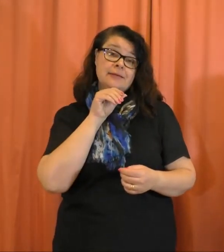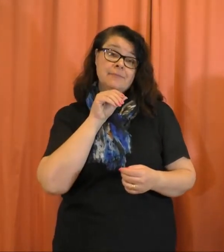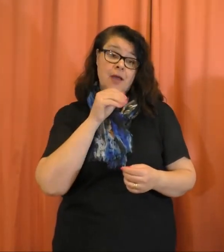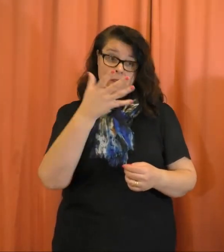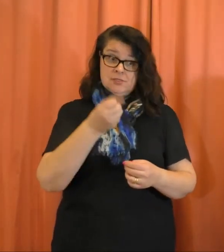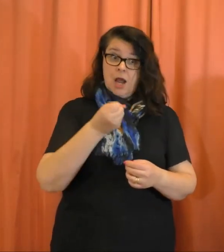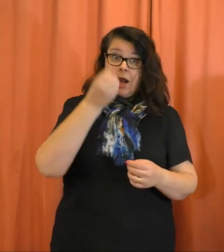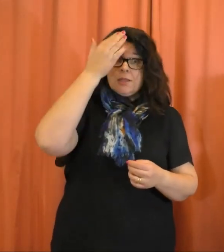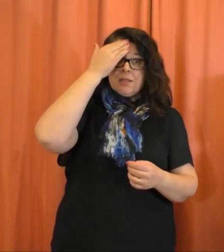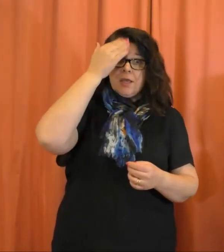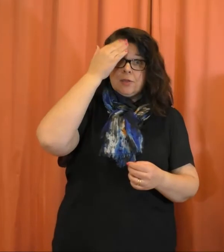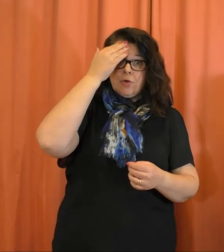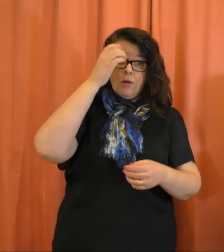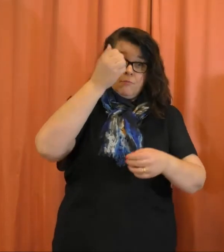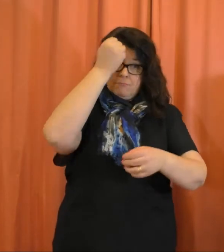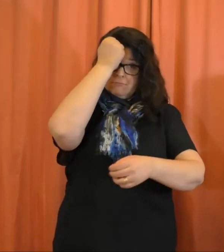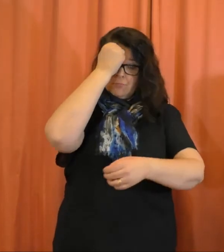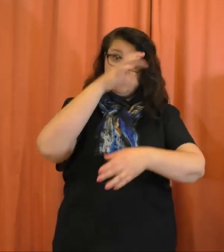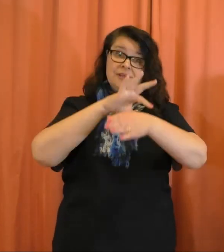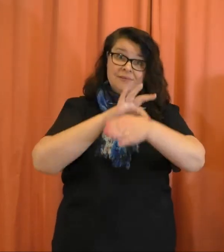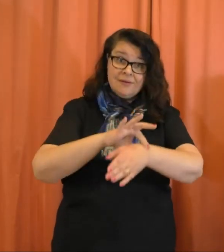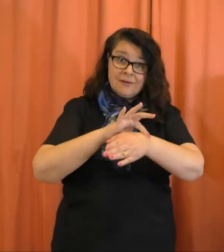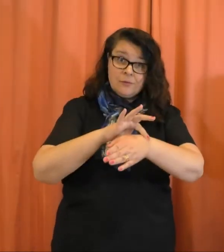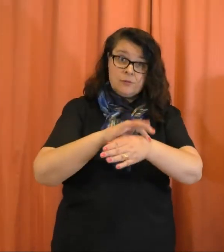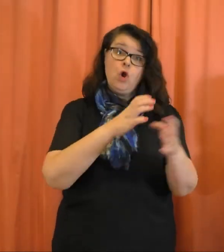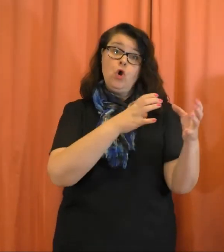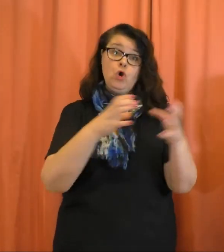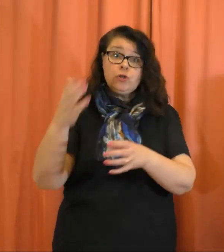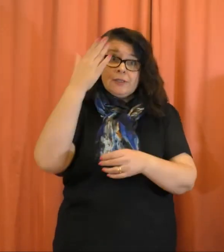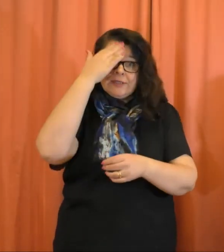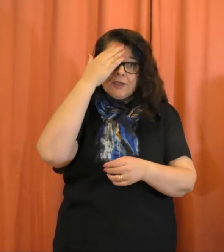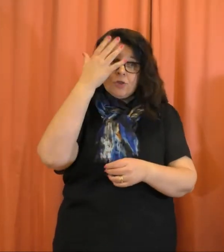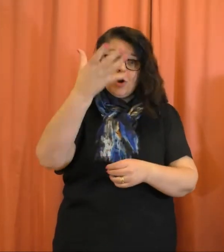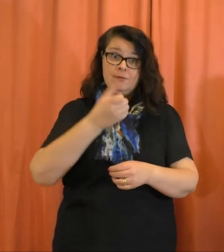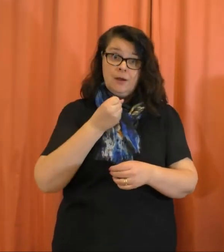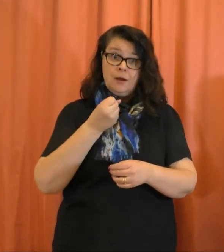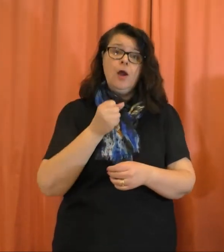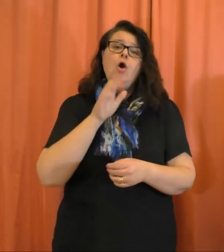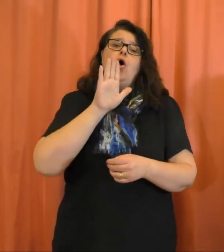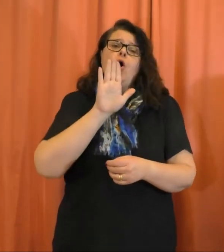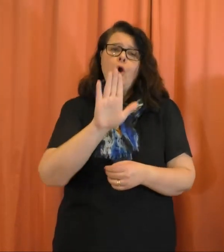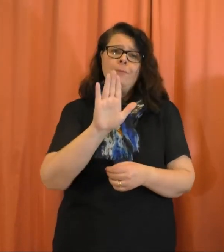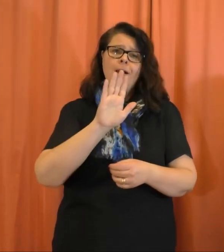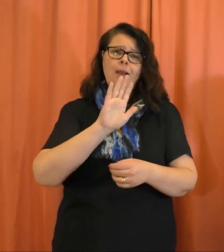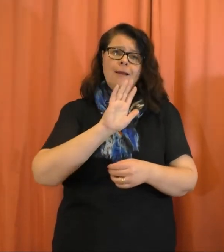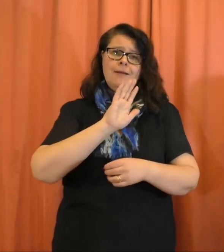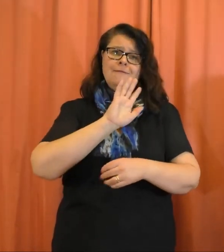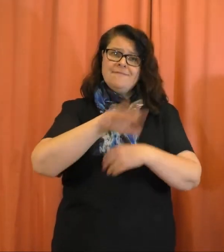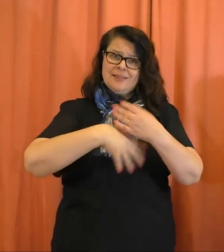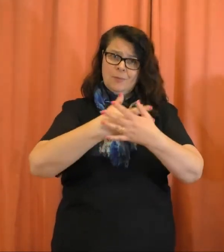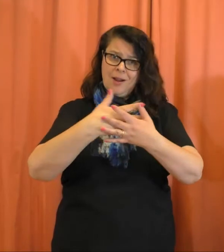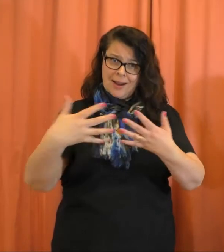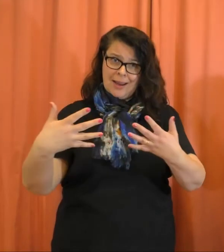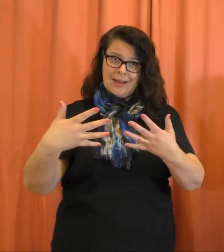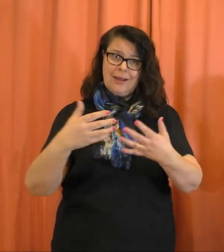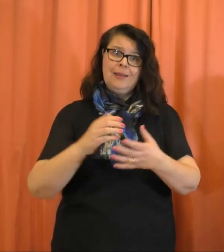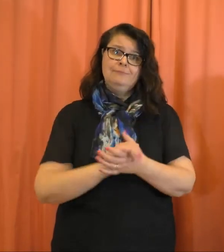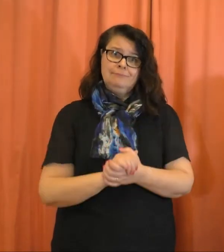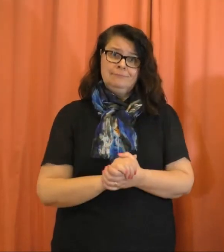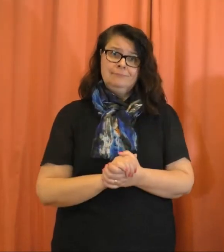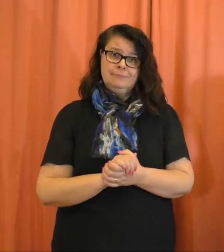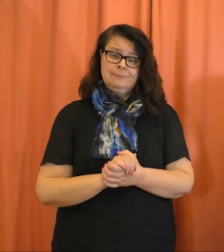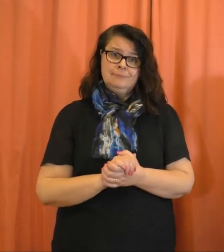muistisairauksista ja niiden hoidosta omalla kielellään, viittomakielellä.